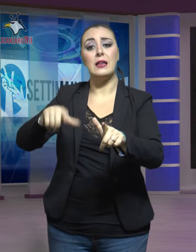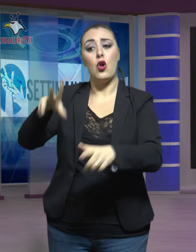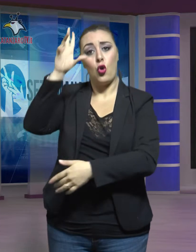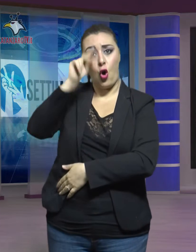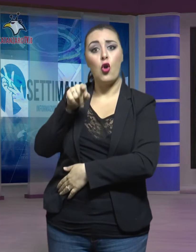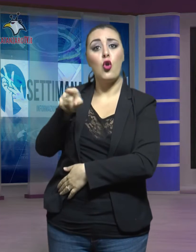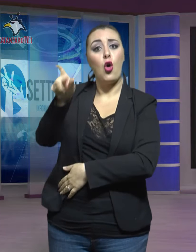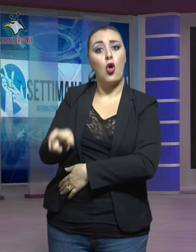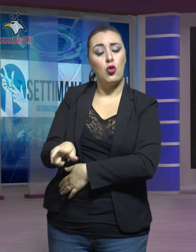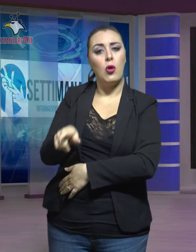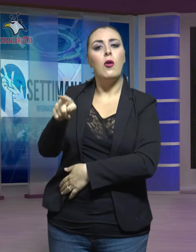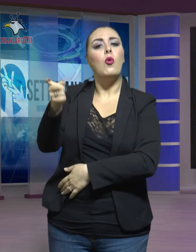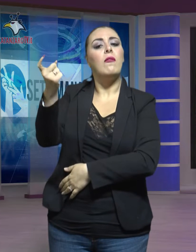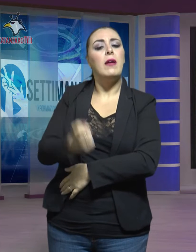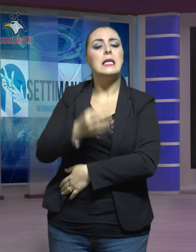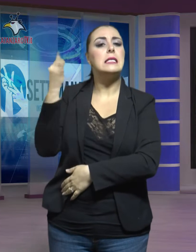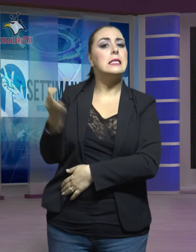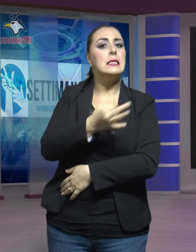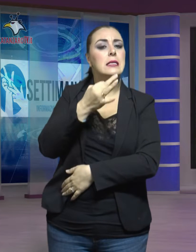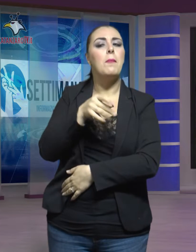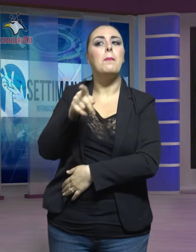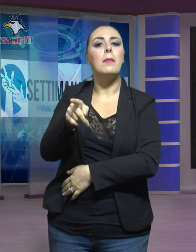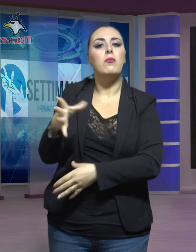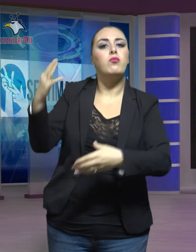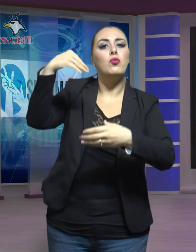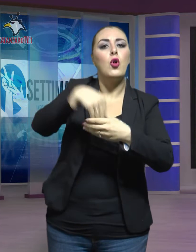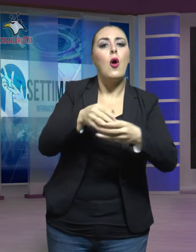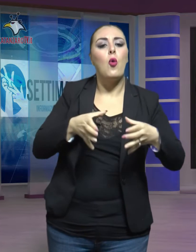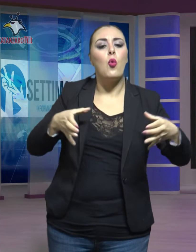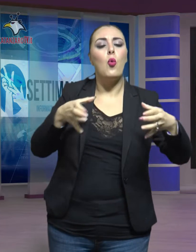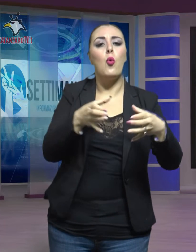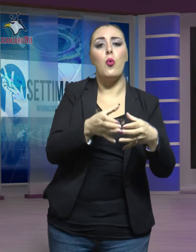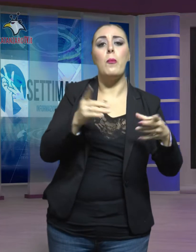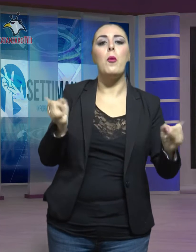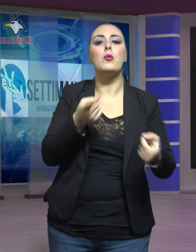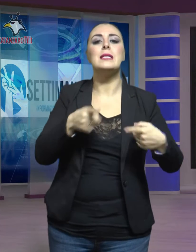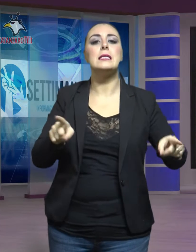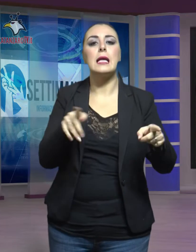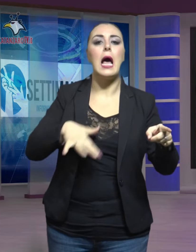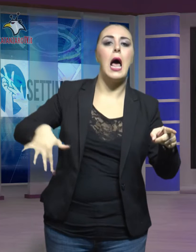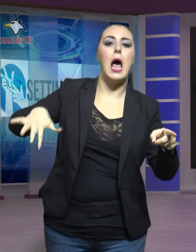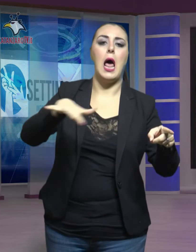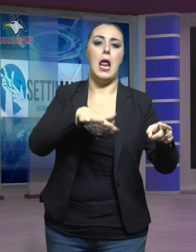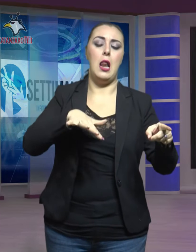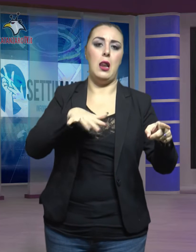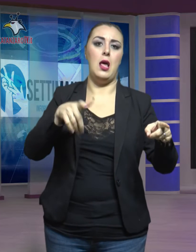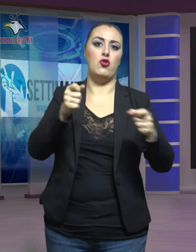scendeva spesso essendo componente attivo della locale banda musicale.